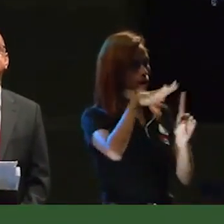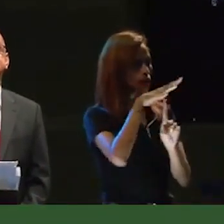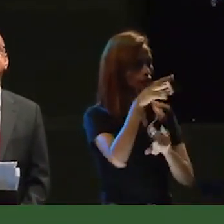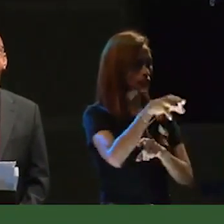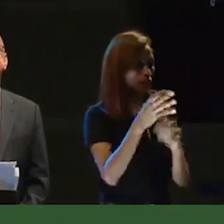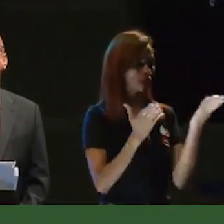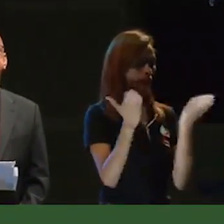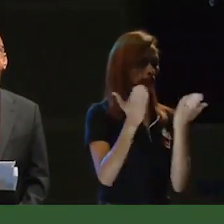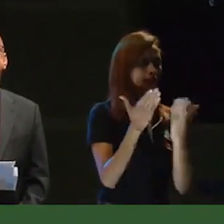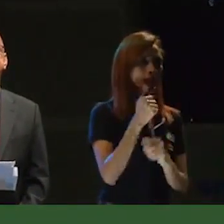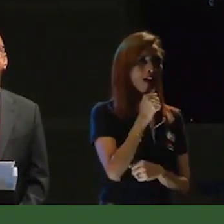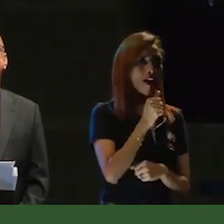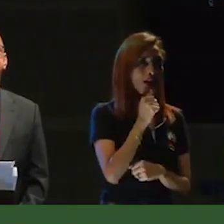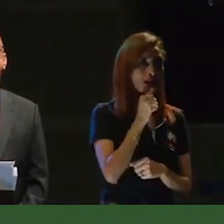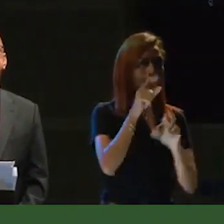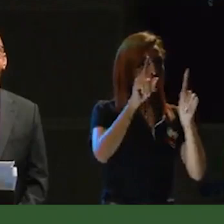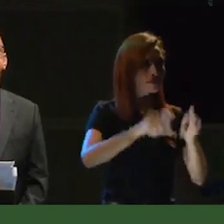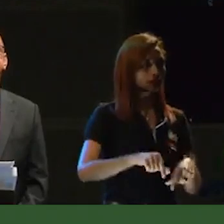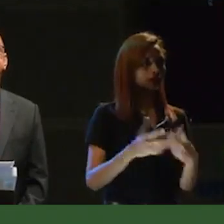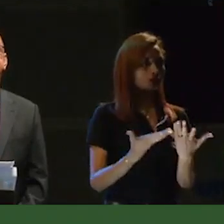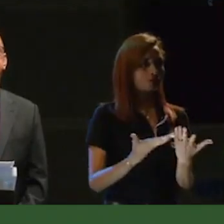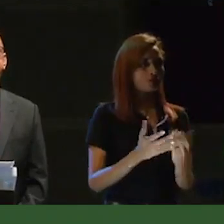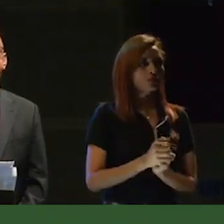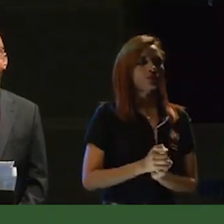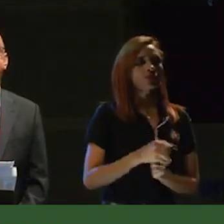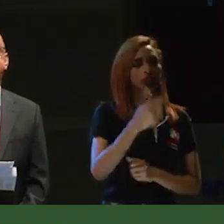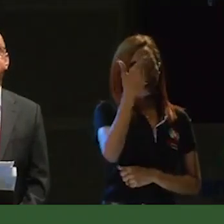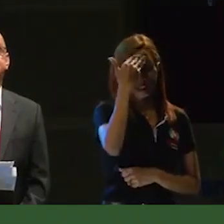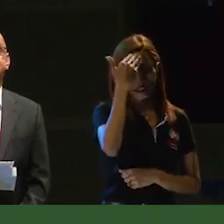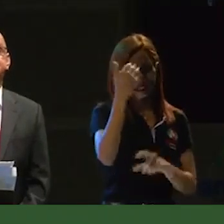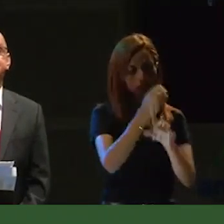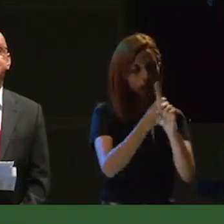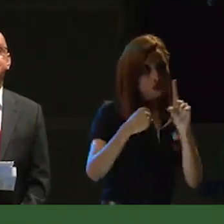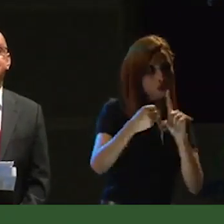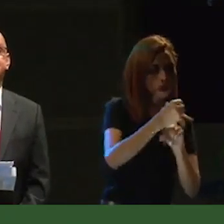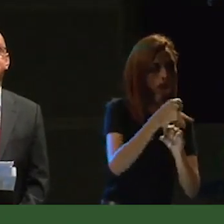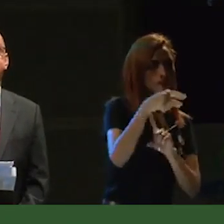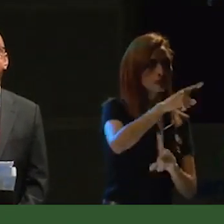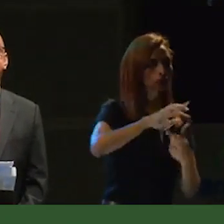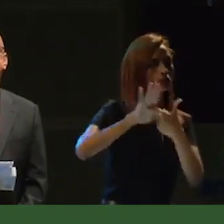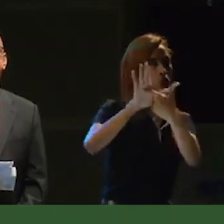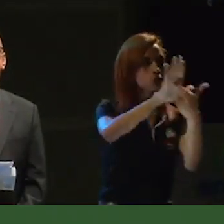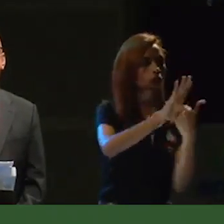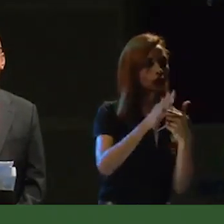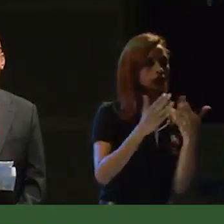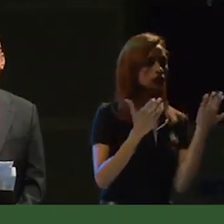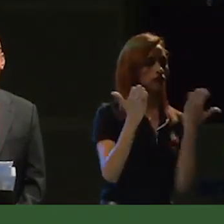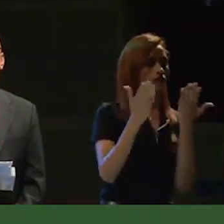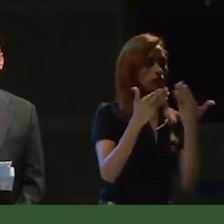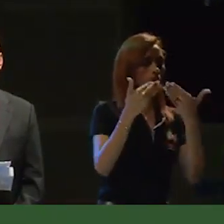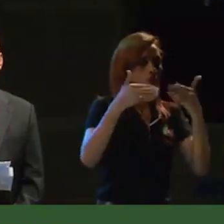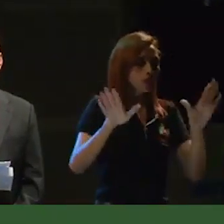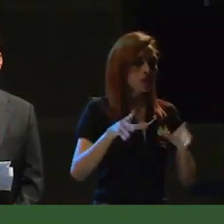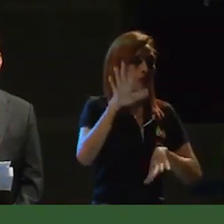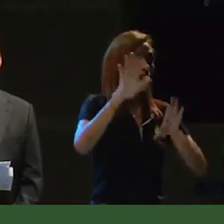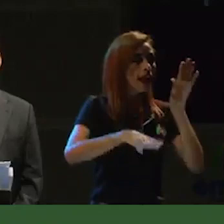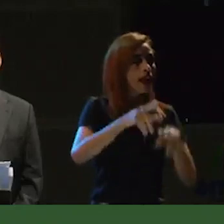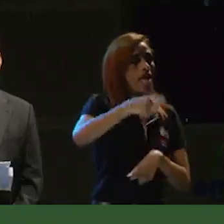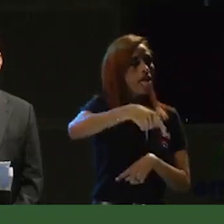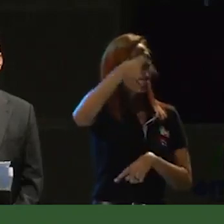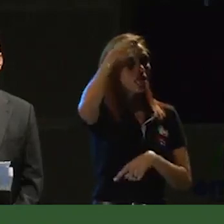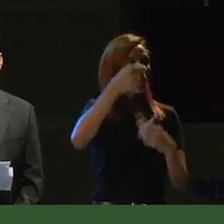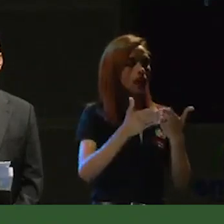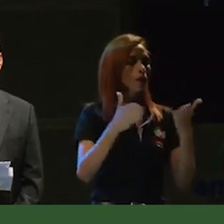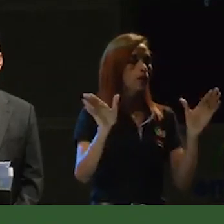público del agua, sino también con la condición social que representa lo público, que a veces se olvida aquí en esta región.